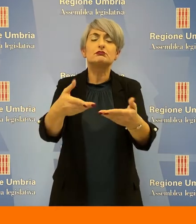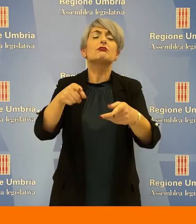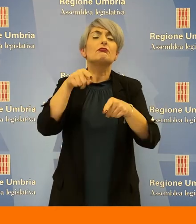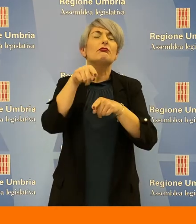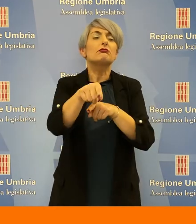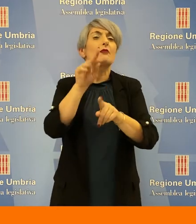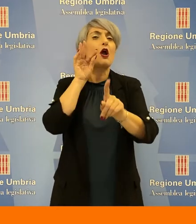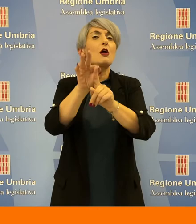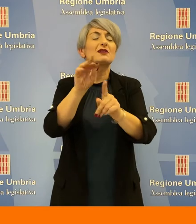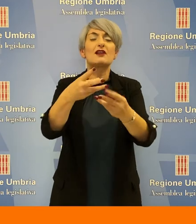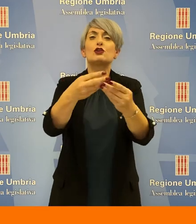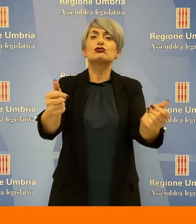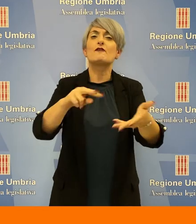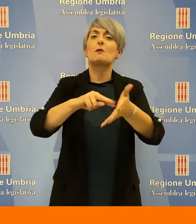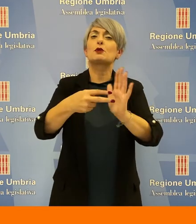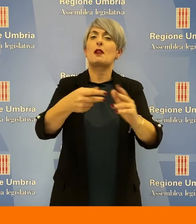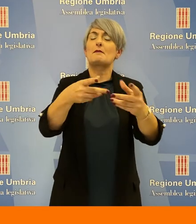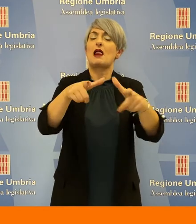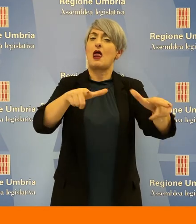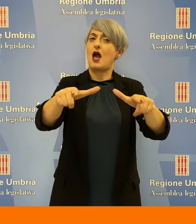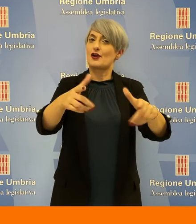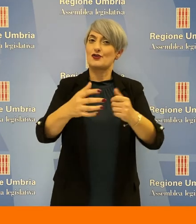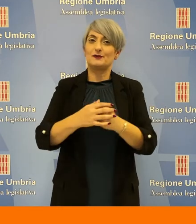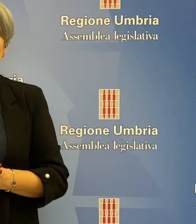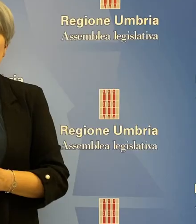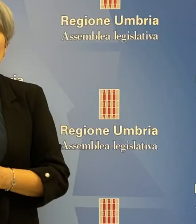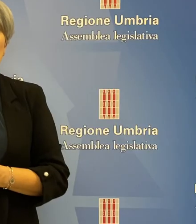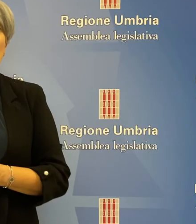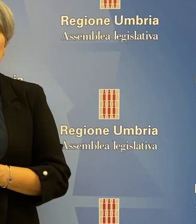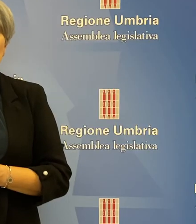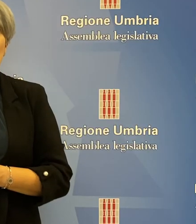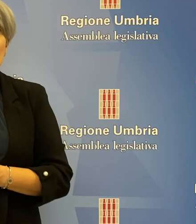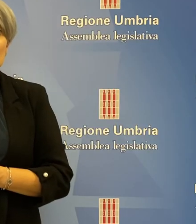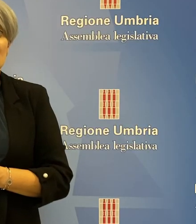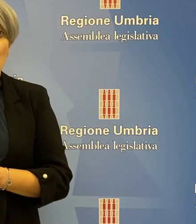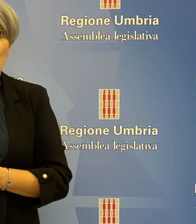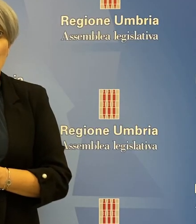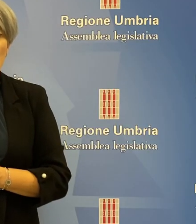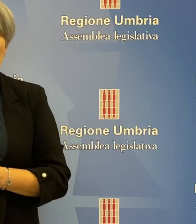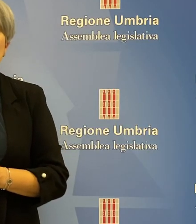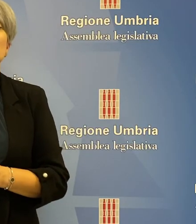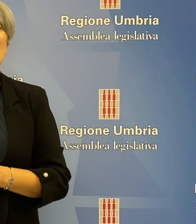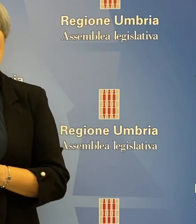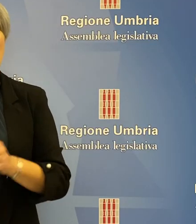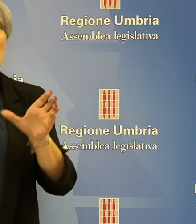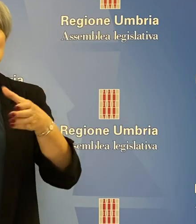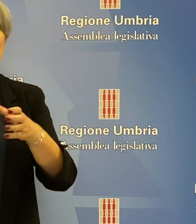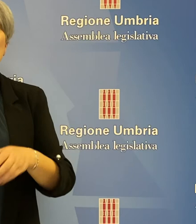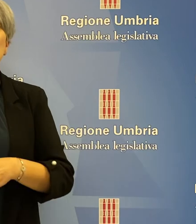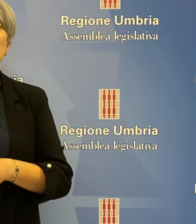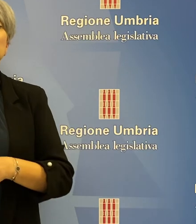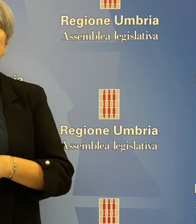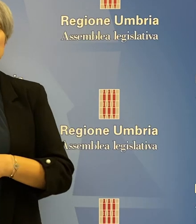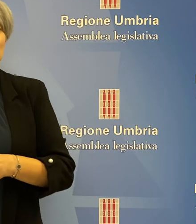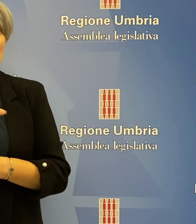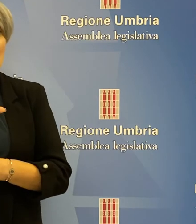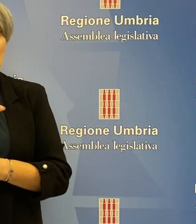Luca, capogruppo del Movimento 5 Stelle, ha presentato una mozione che mira a introdurre il medico scolastico nelle